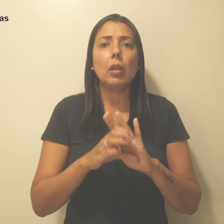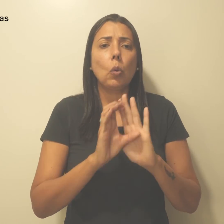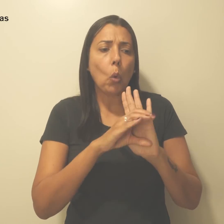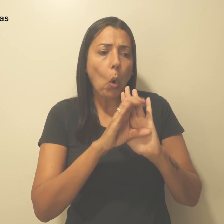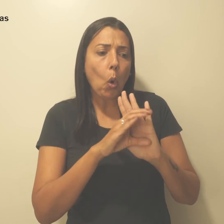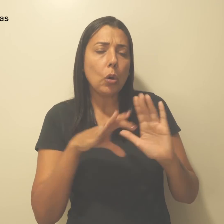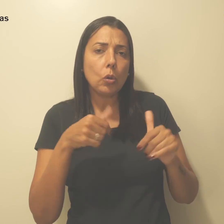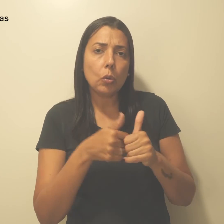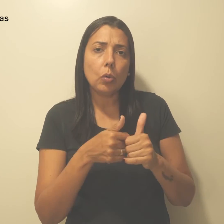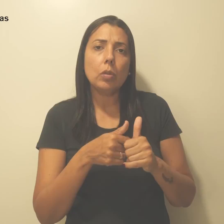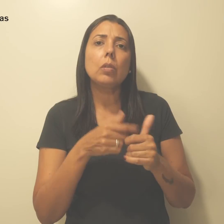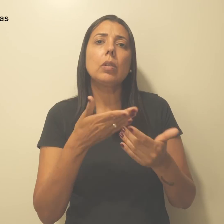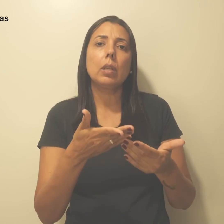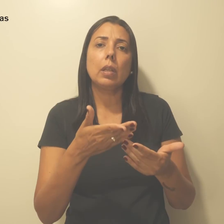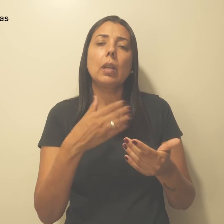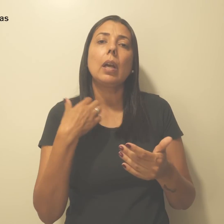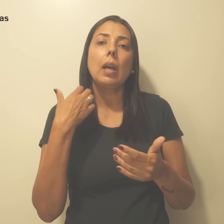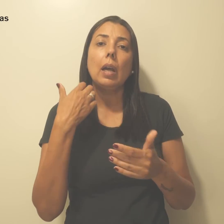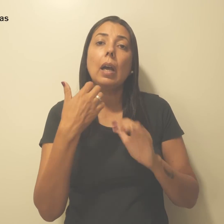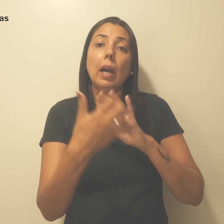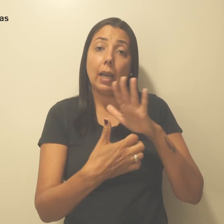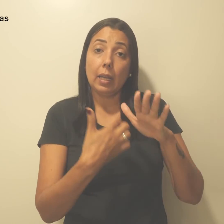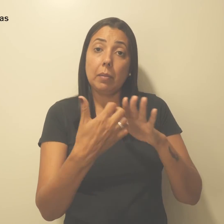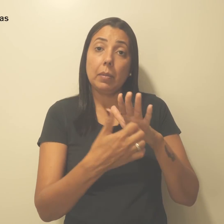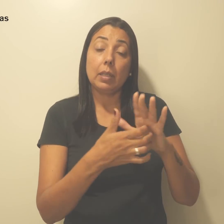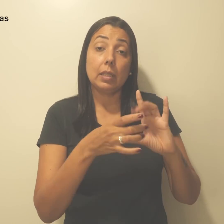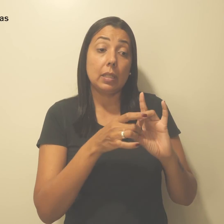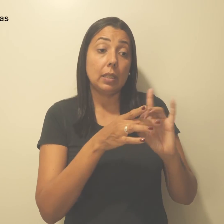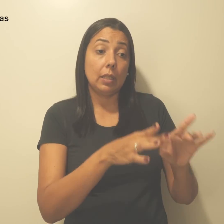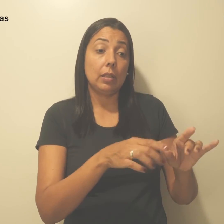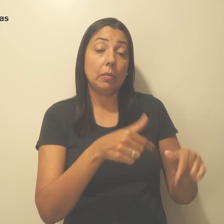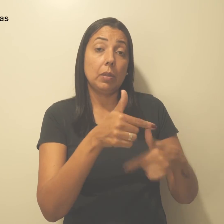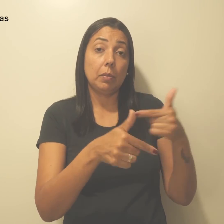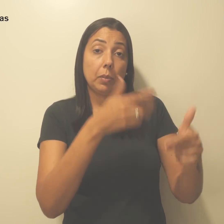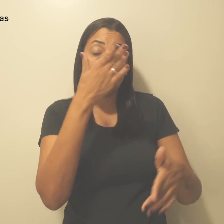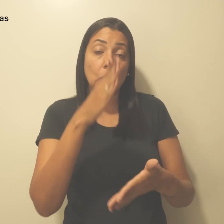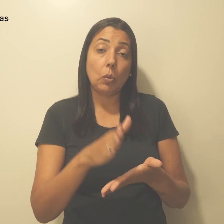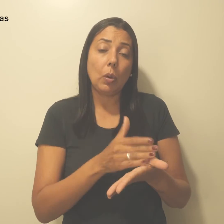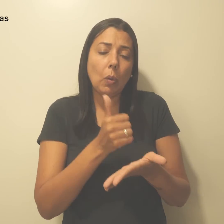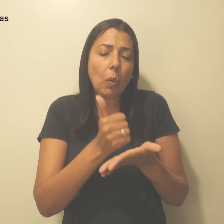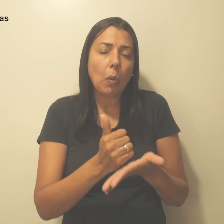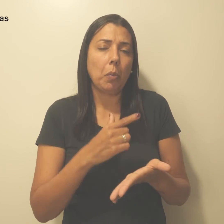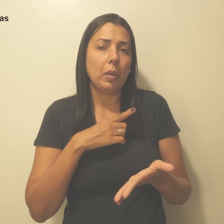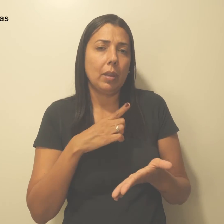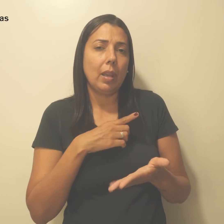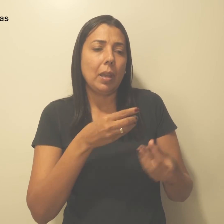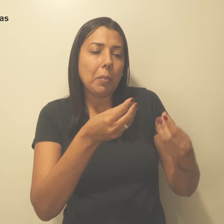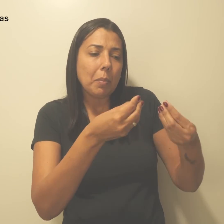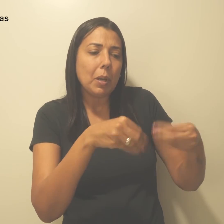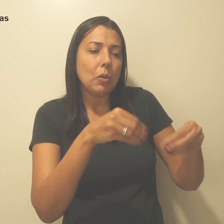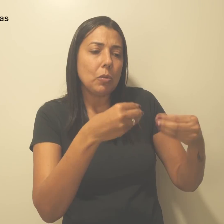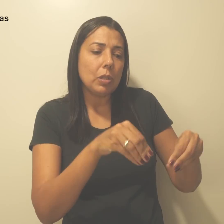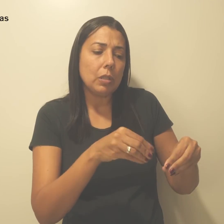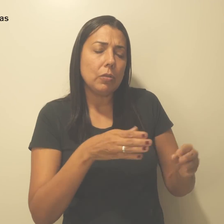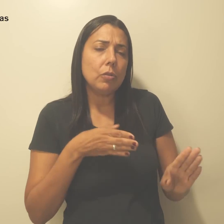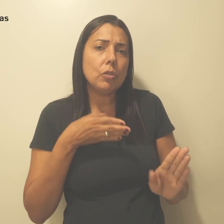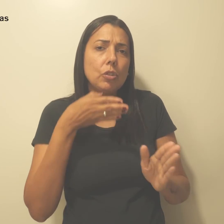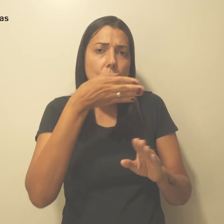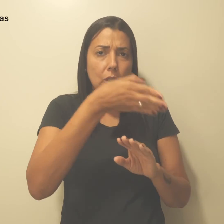corridas, a empresa abre brechas para a ação de golpistas, o que tem prejudicado diretamente os